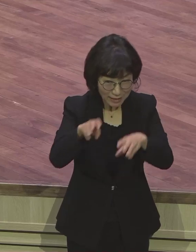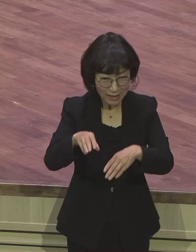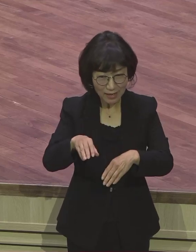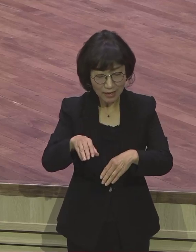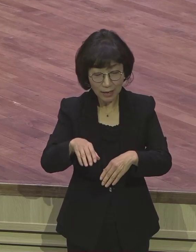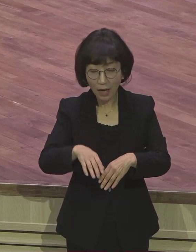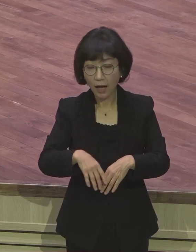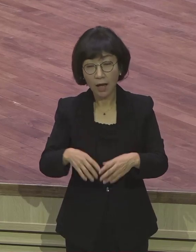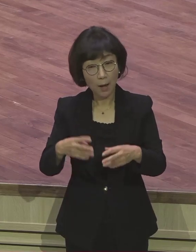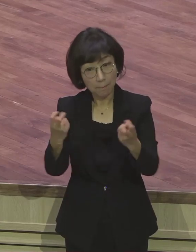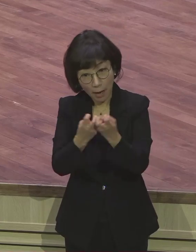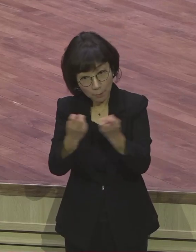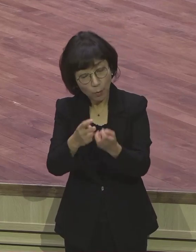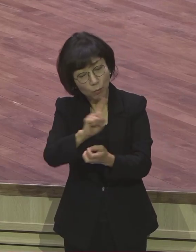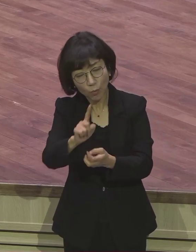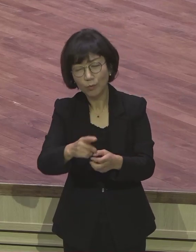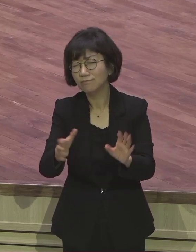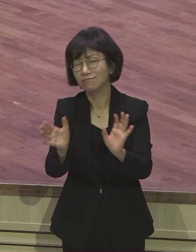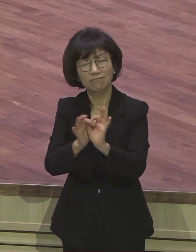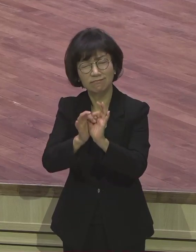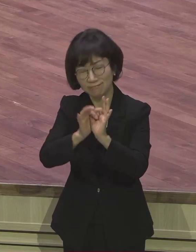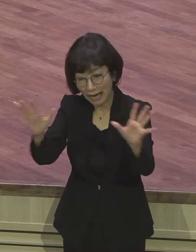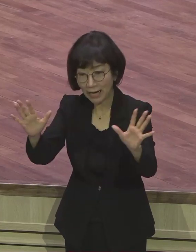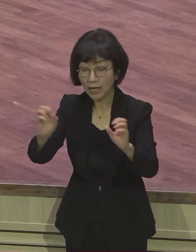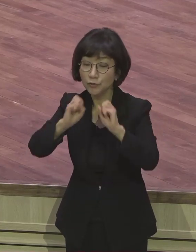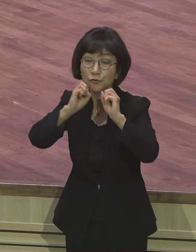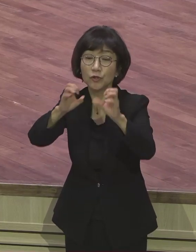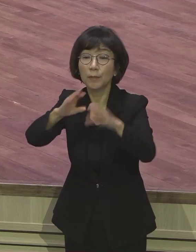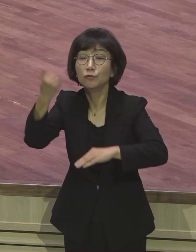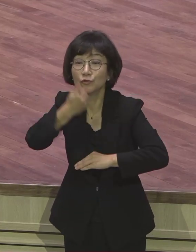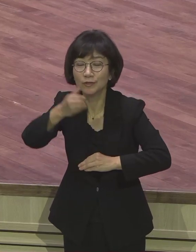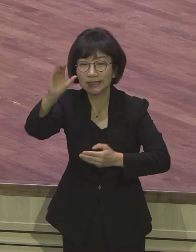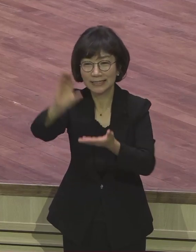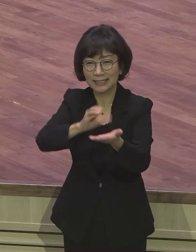전파되는 것은 그리스도니 이로써 나는 기뻐하고 또한 기뻐하리라.